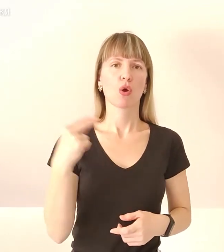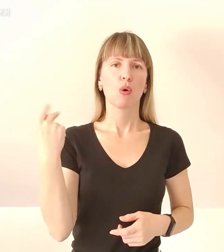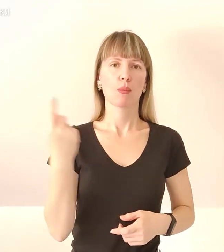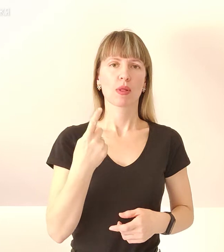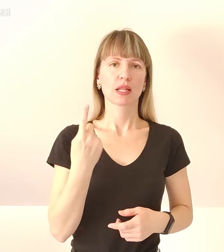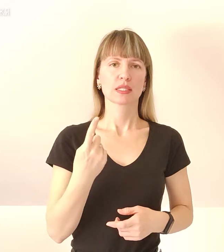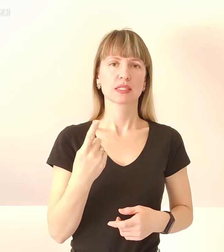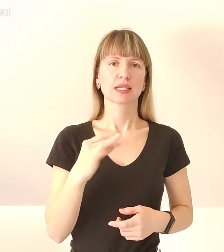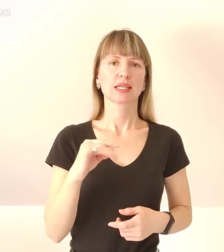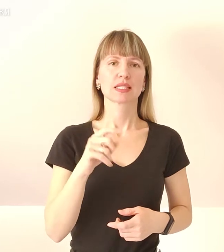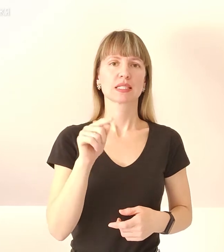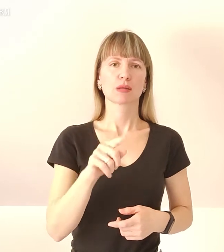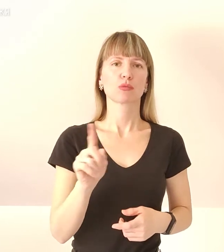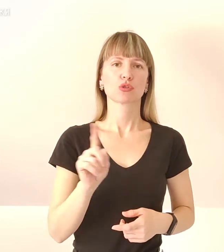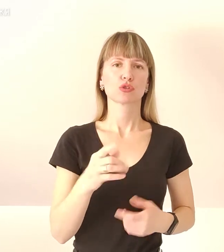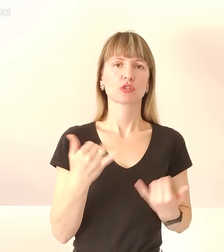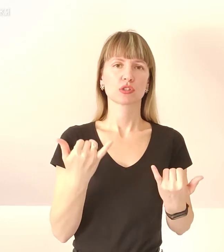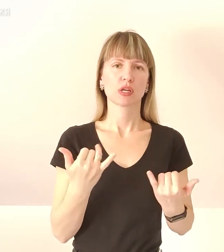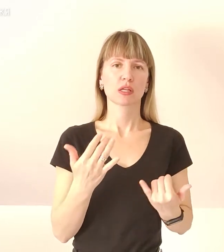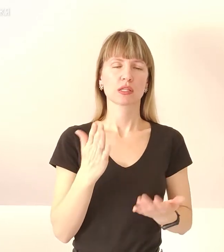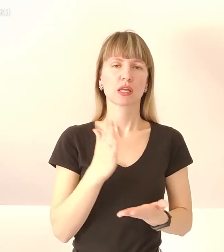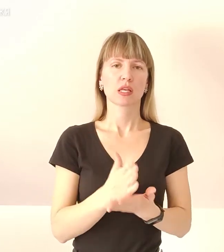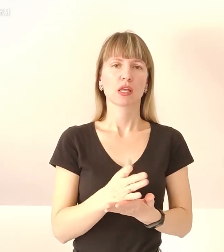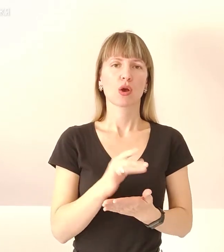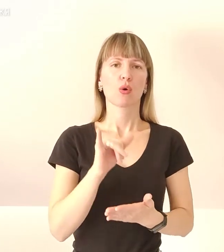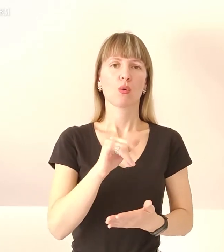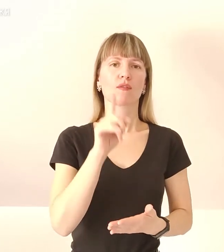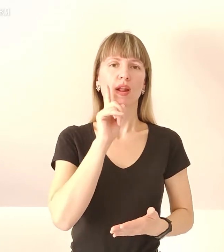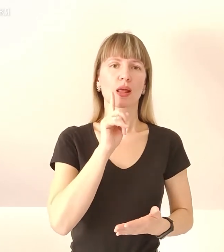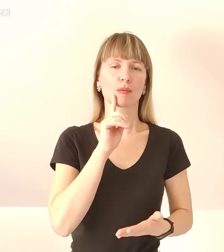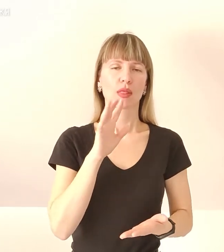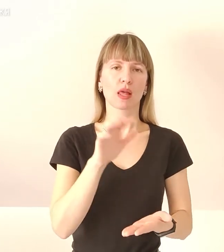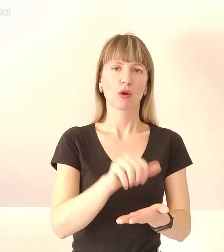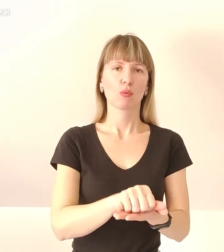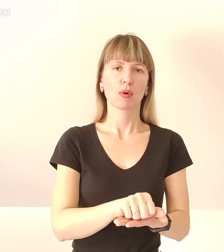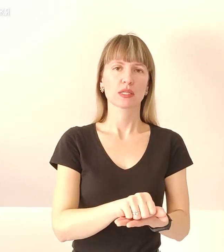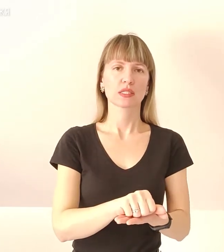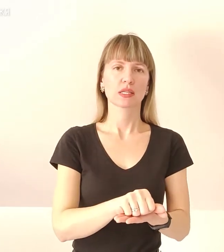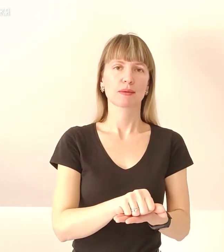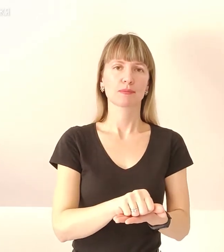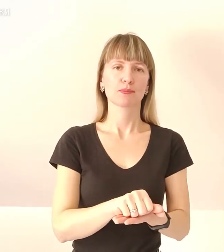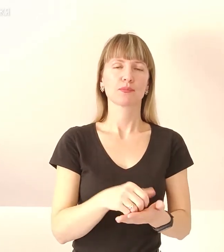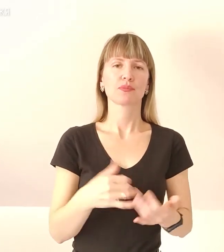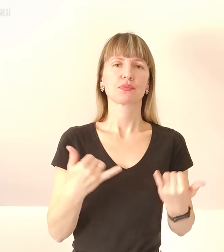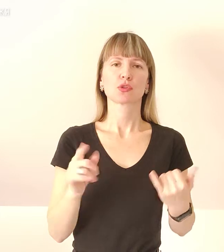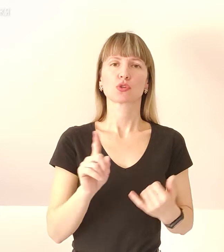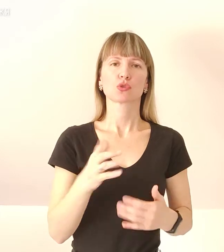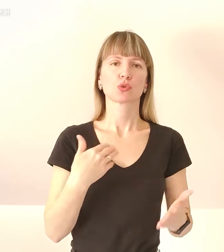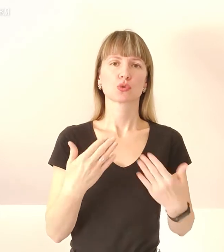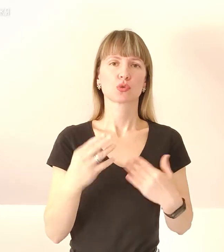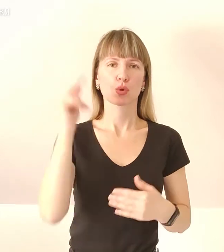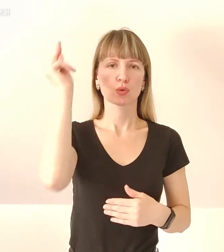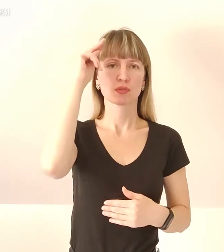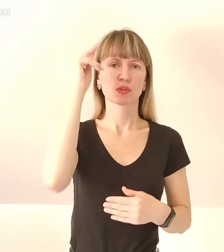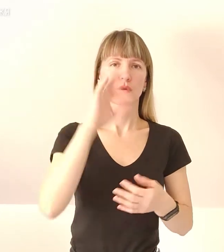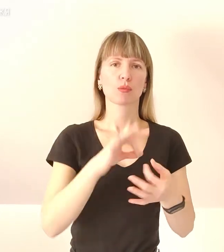навіть із тими, що зараз перебувають у тимчасорі окупації. Наразі, що стосується освітнього процесу, він